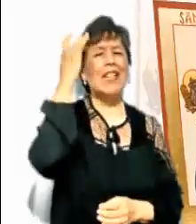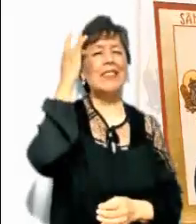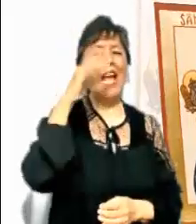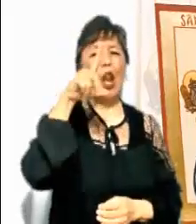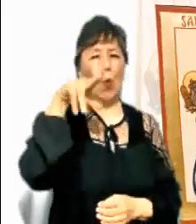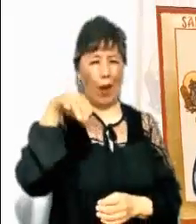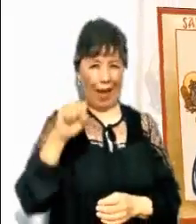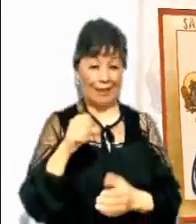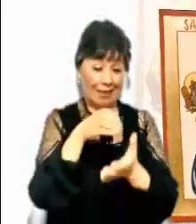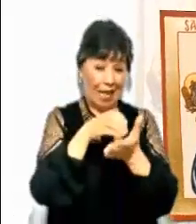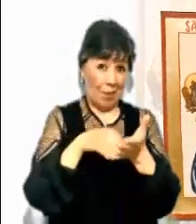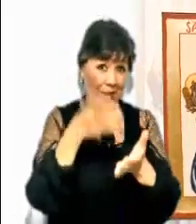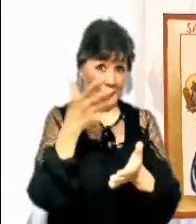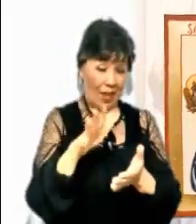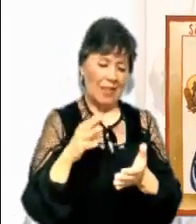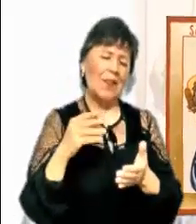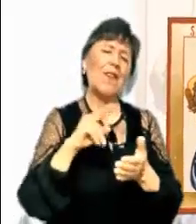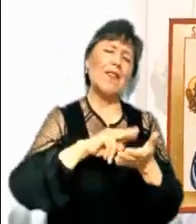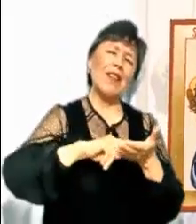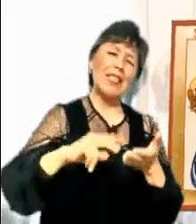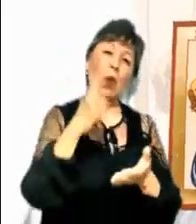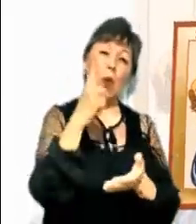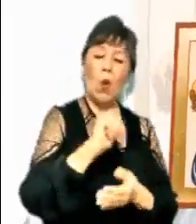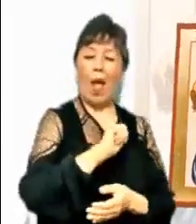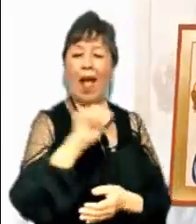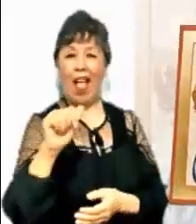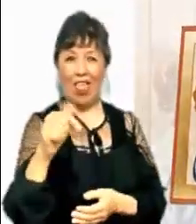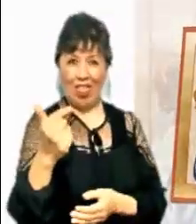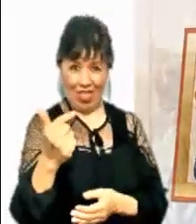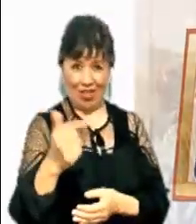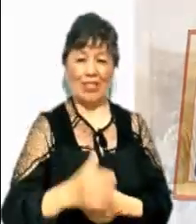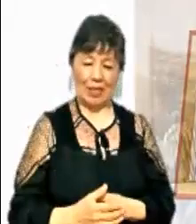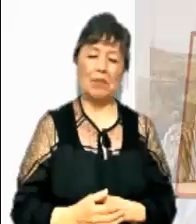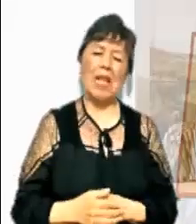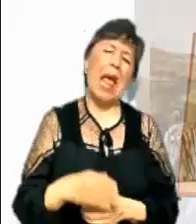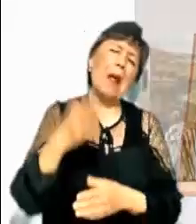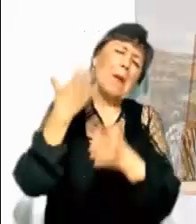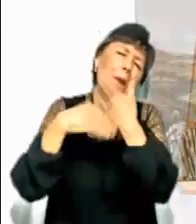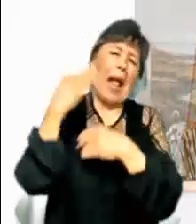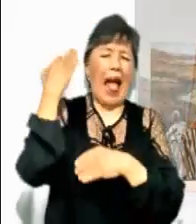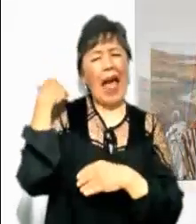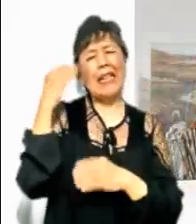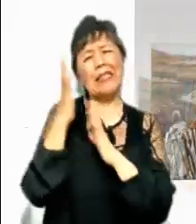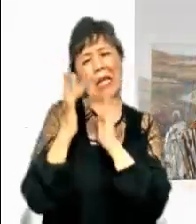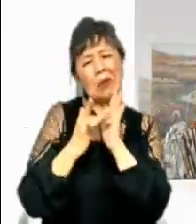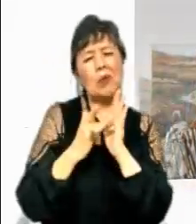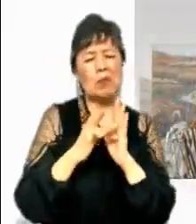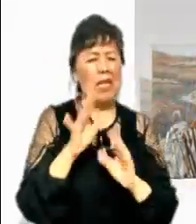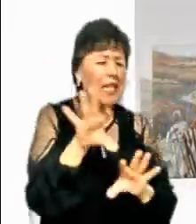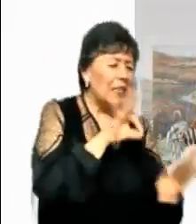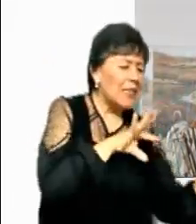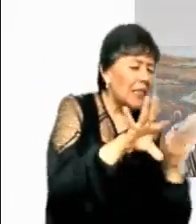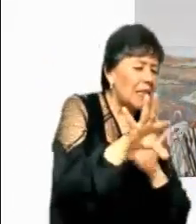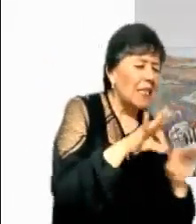Evangelio según San Lucas, capítulo 10, versículos del 1 al 12. En aquel tiempo designó el Señor a otros